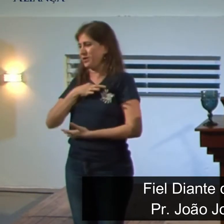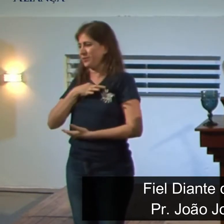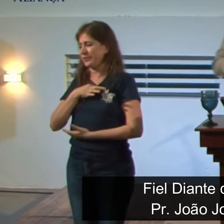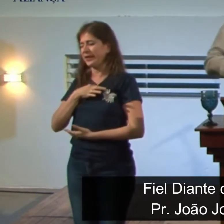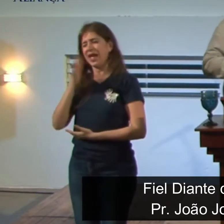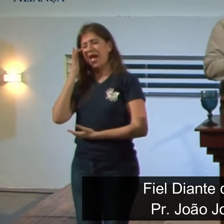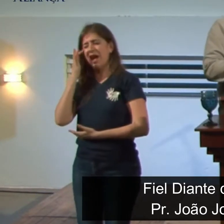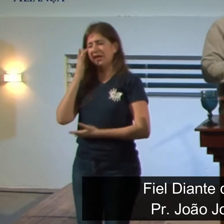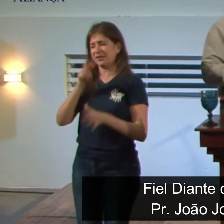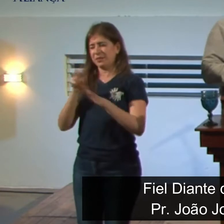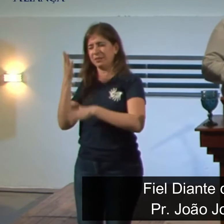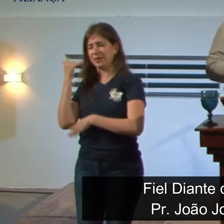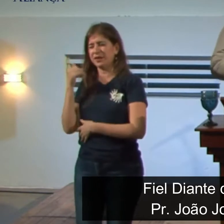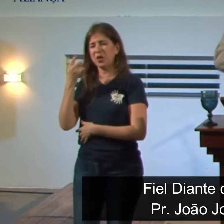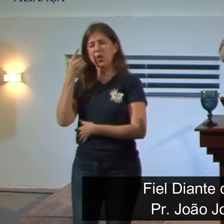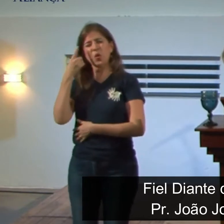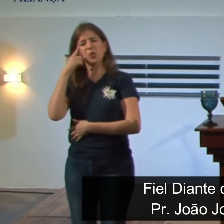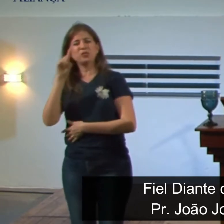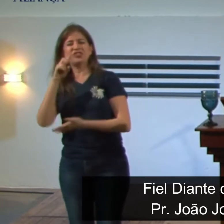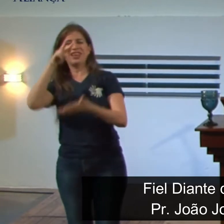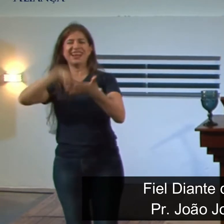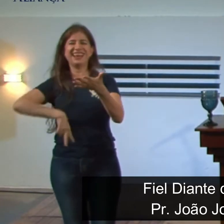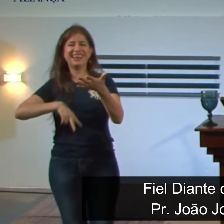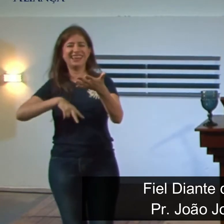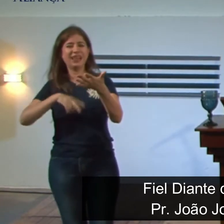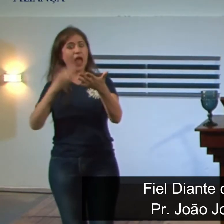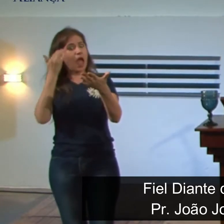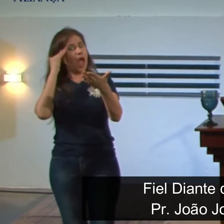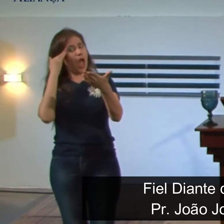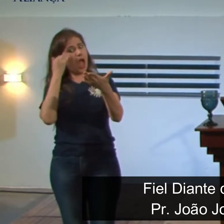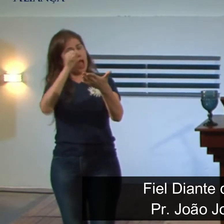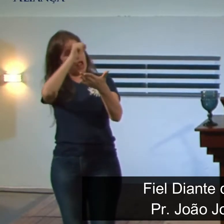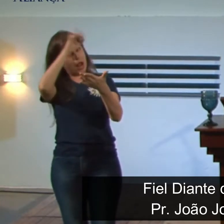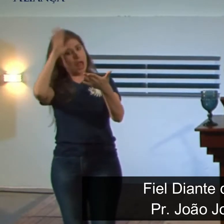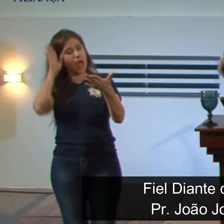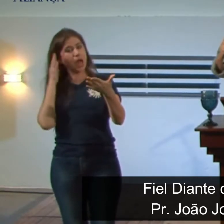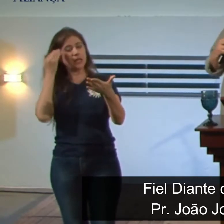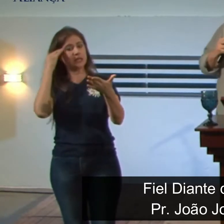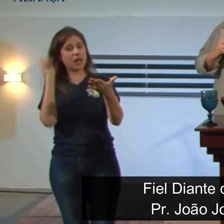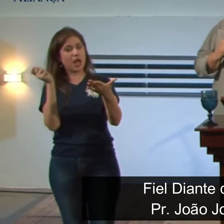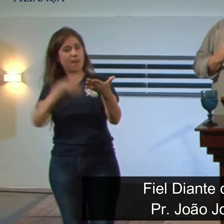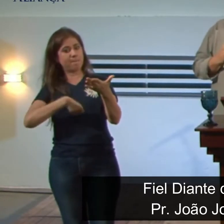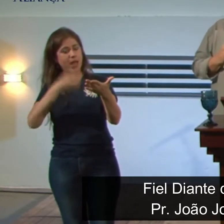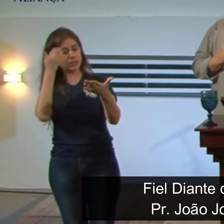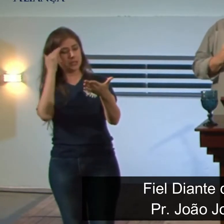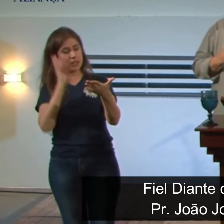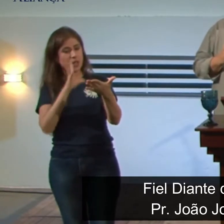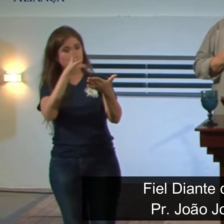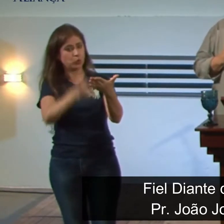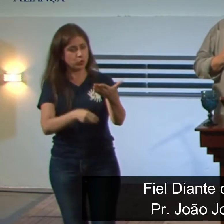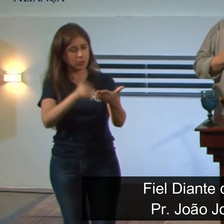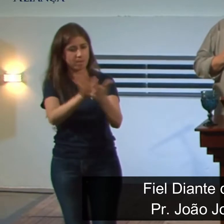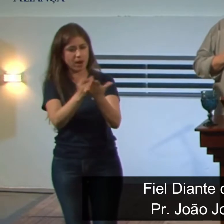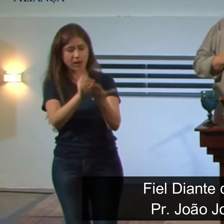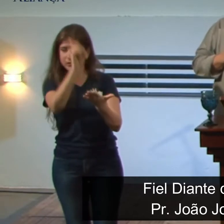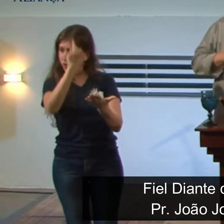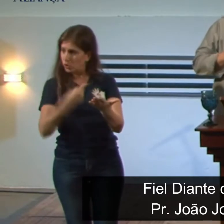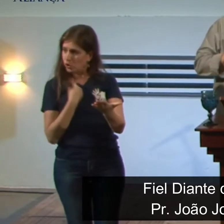acha que um dia você começou a ler a Bíblia, não, agora eu entendi. Minha inteligência aqui foi capaz de discernir o que está aqui. Não.